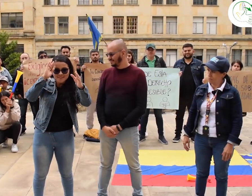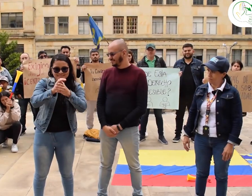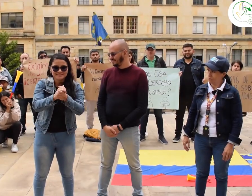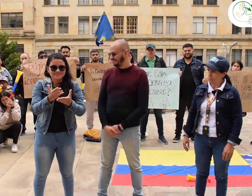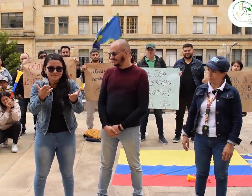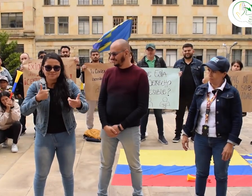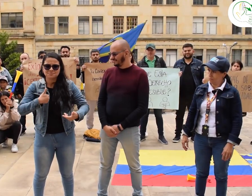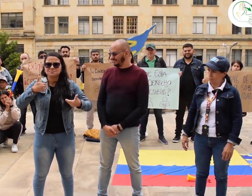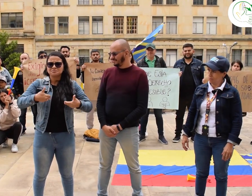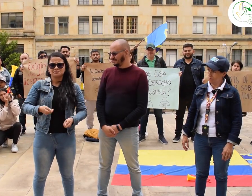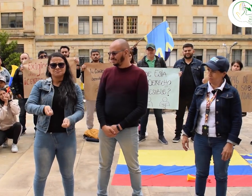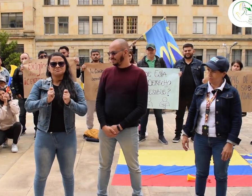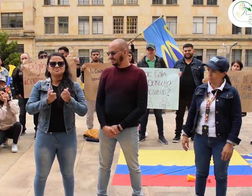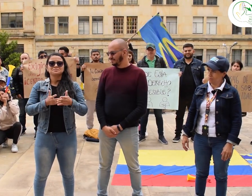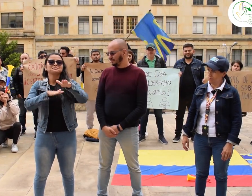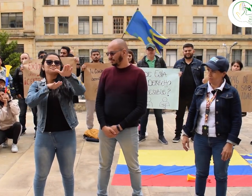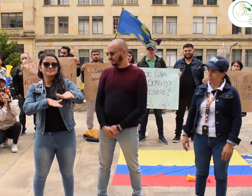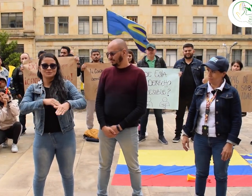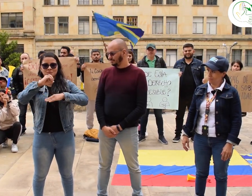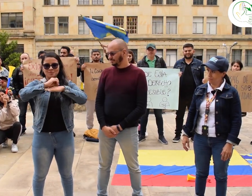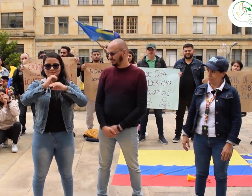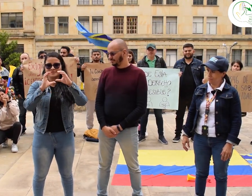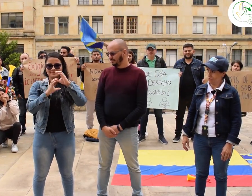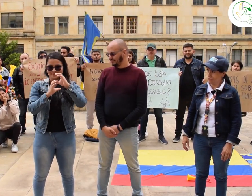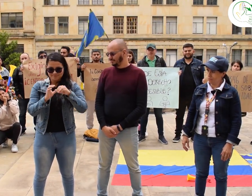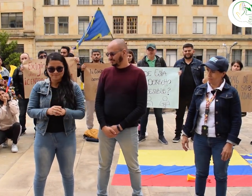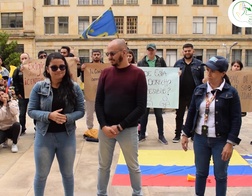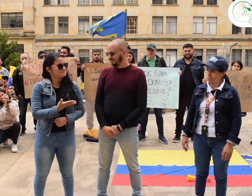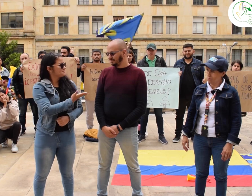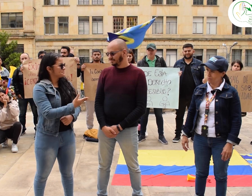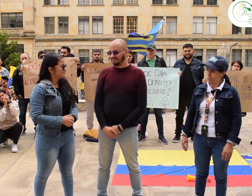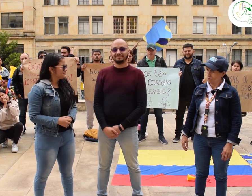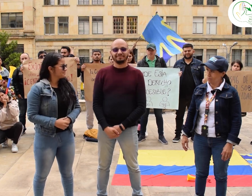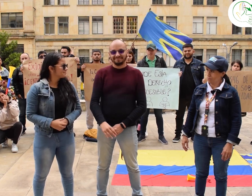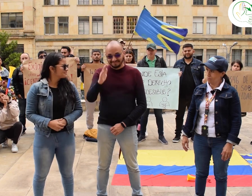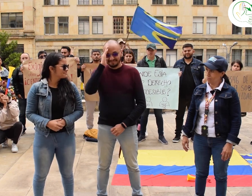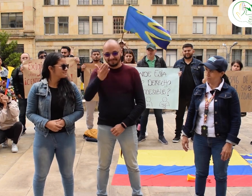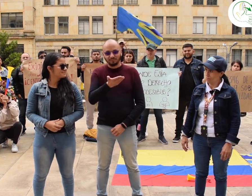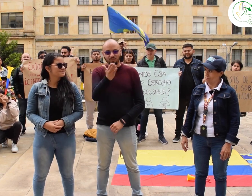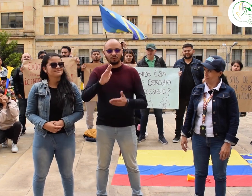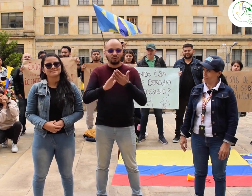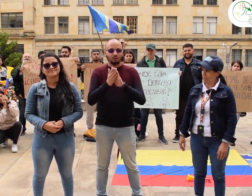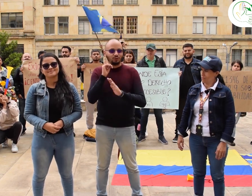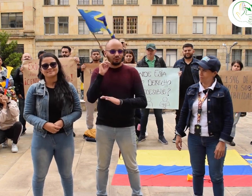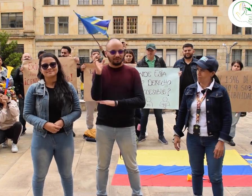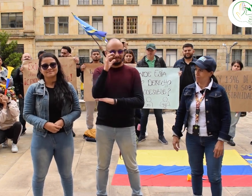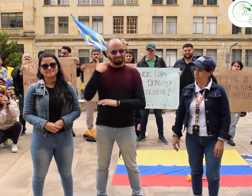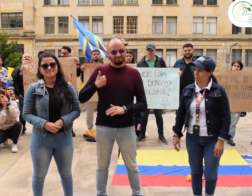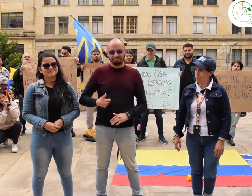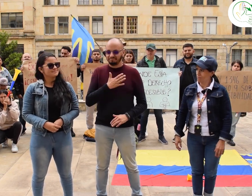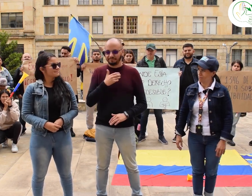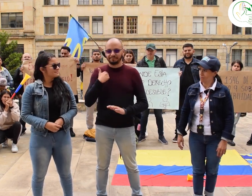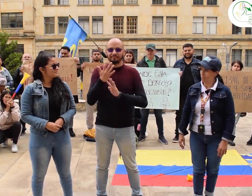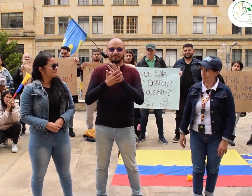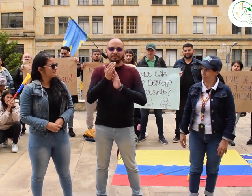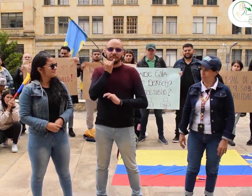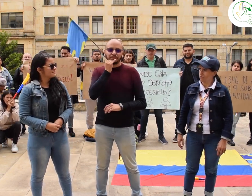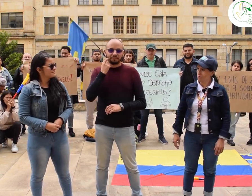Hola, un saludo a todos. Yo soy representante de la organización Sordevok. Hola, un saludo a toda la comunidad sorda de Colombia.